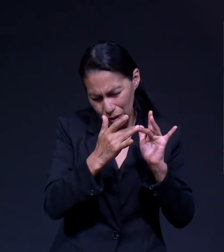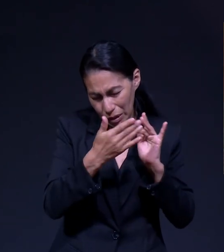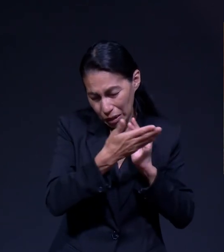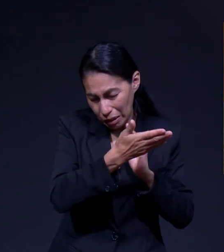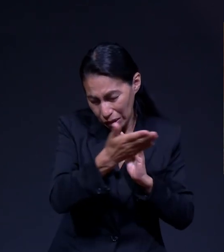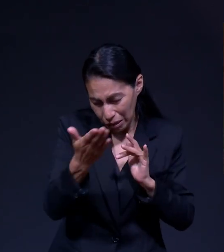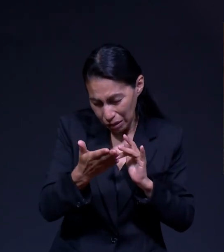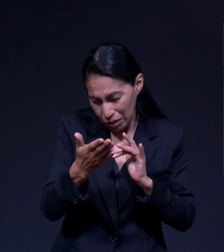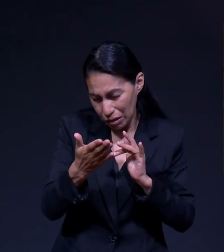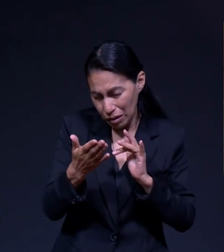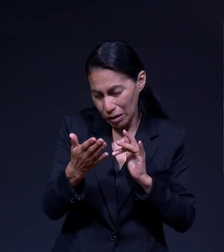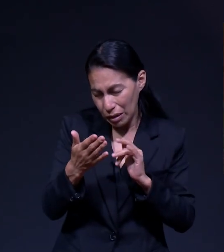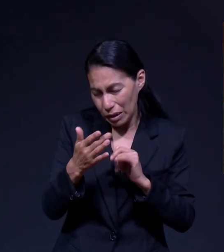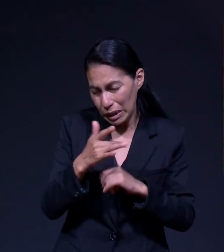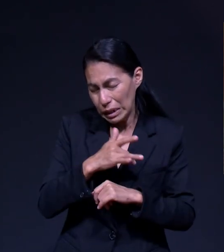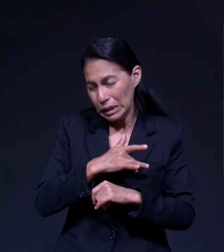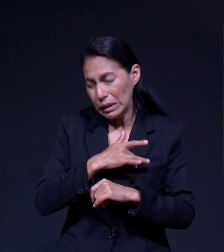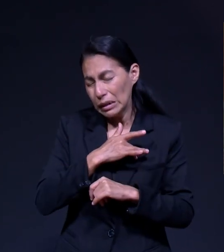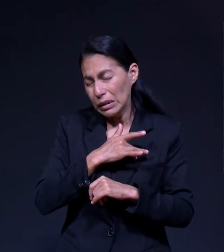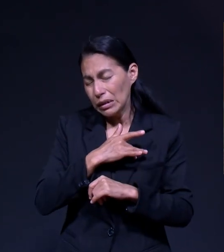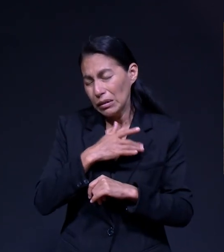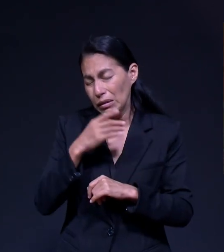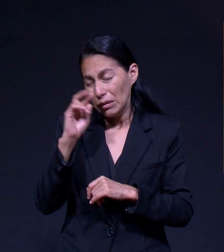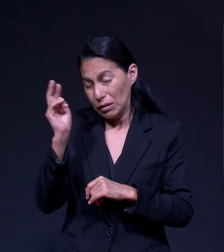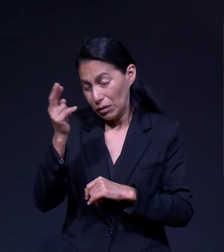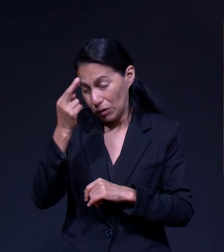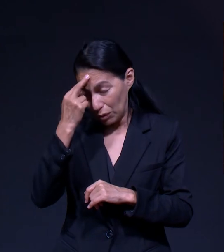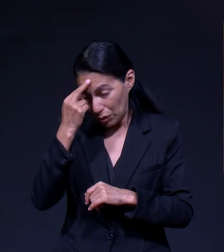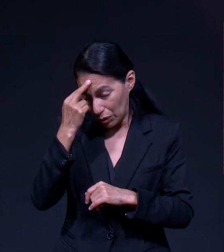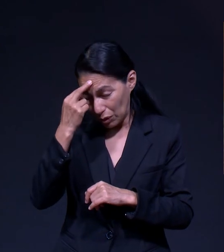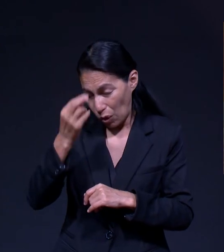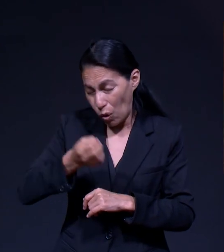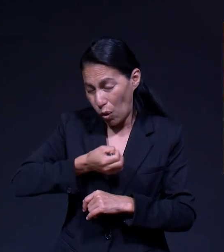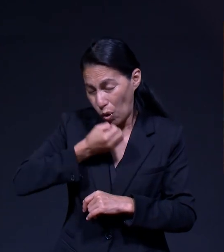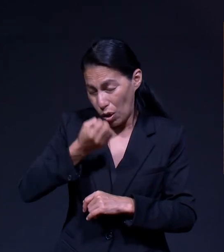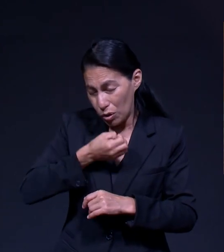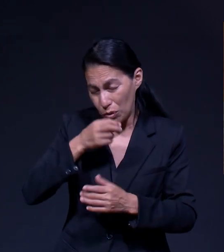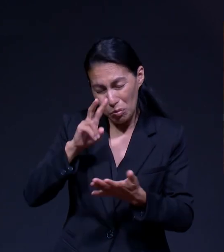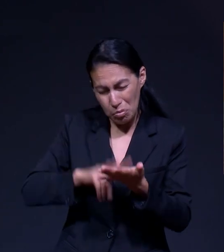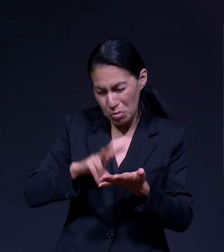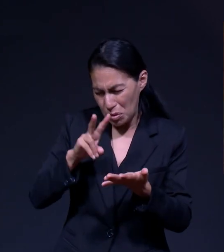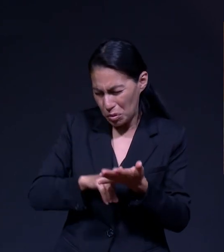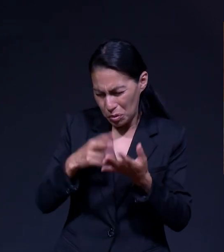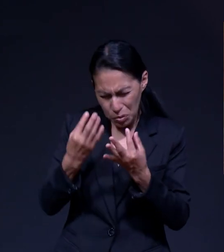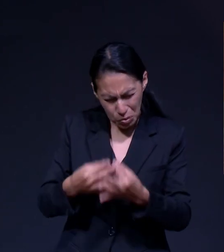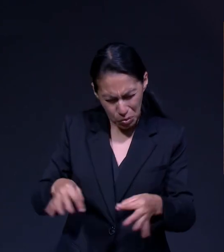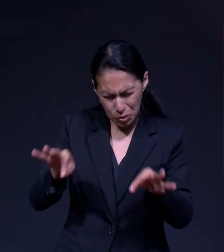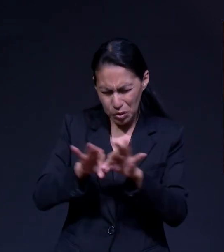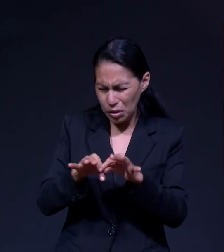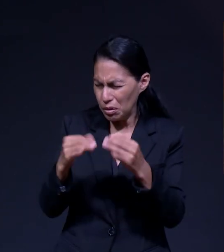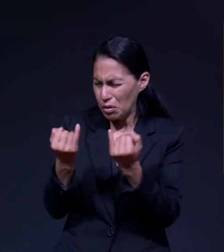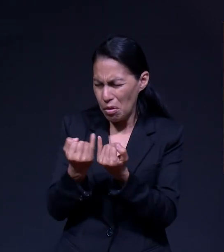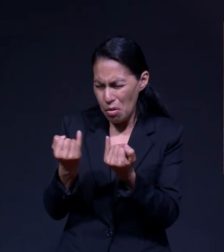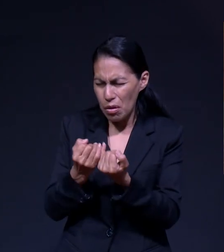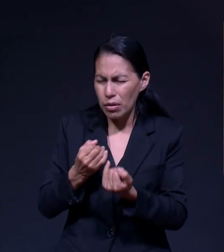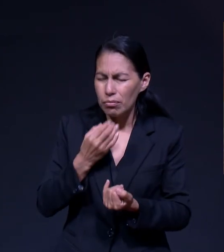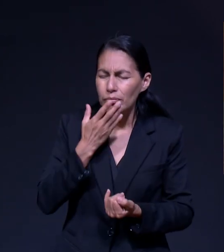mantener presente que la oración es algo valioso, es una respiración para su alma